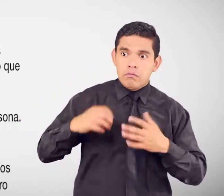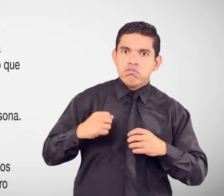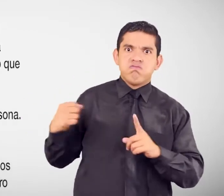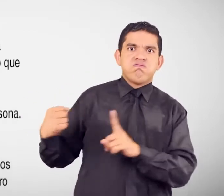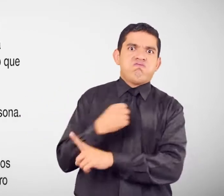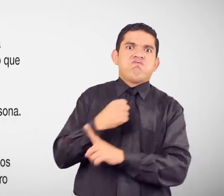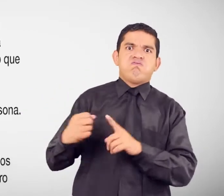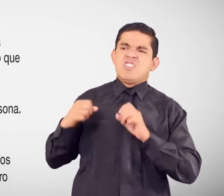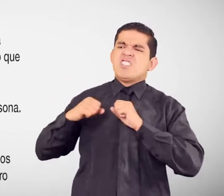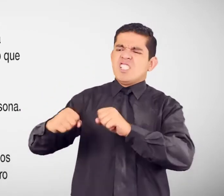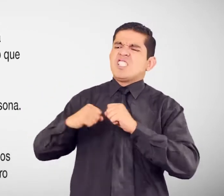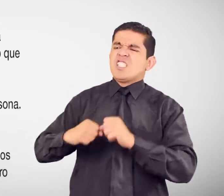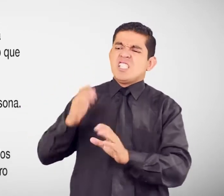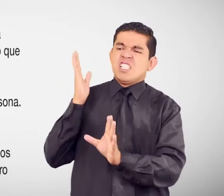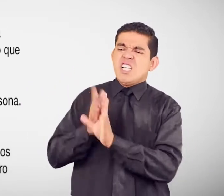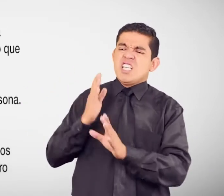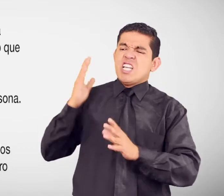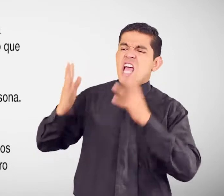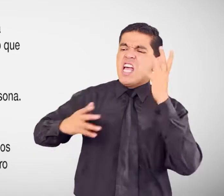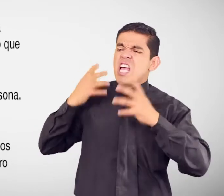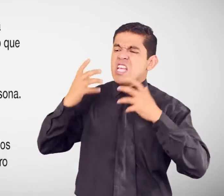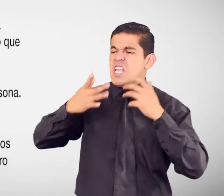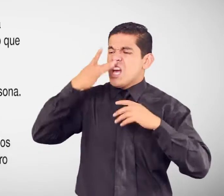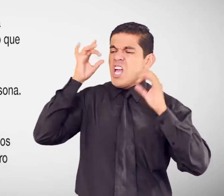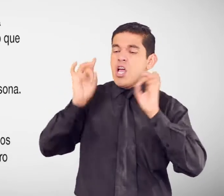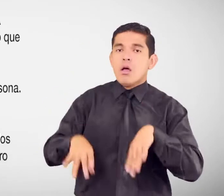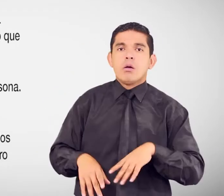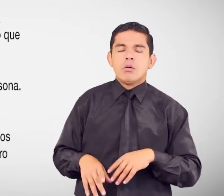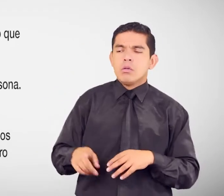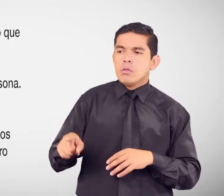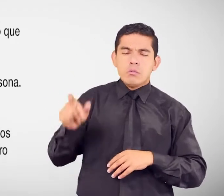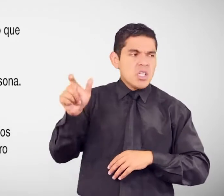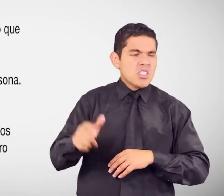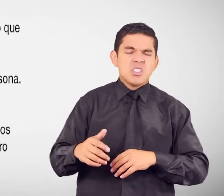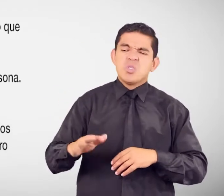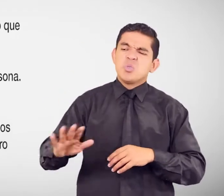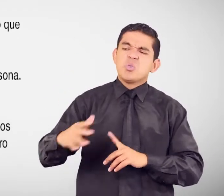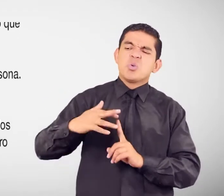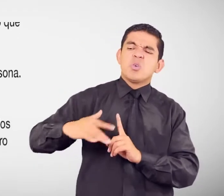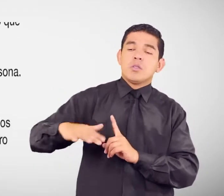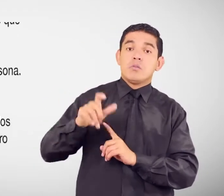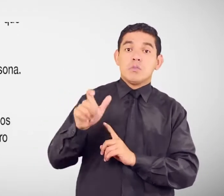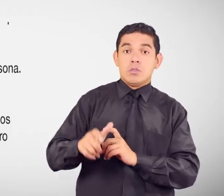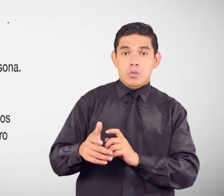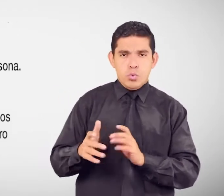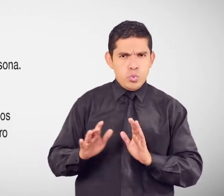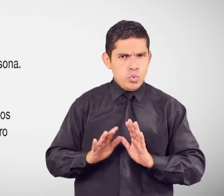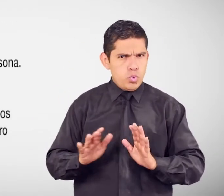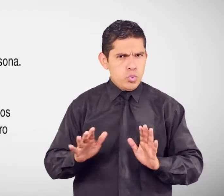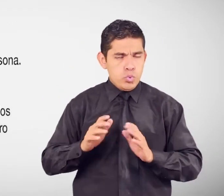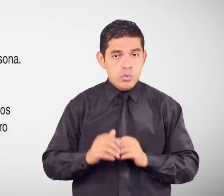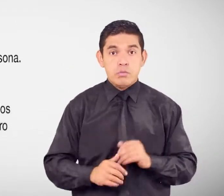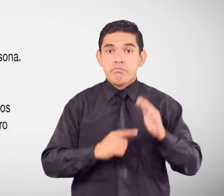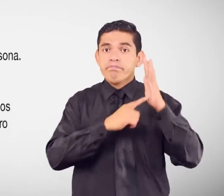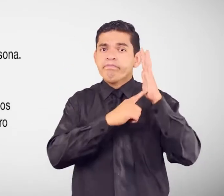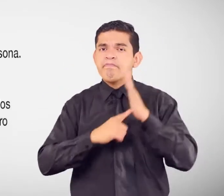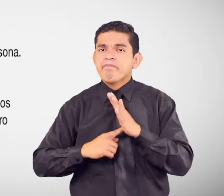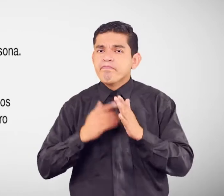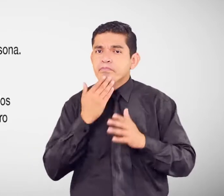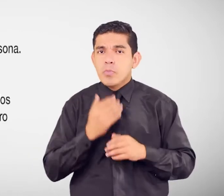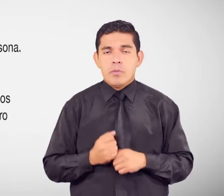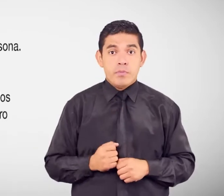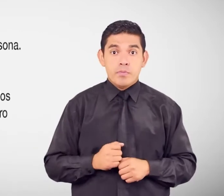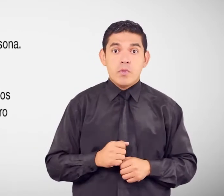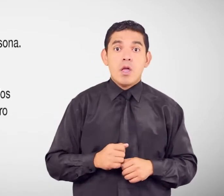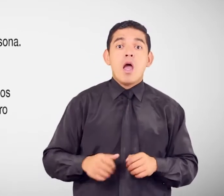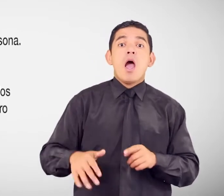de odio En razón de la condición de discapacidad De una persona Vulneración Abuso sexual o violación Por parte